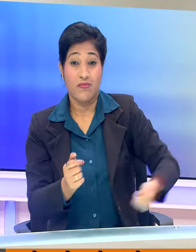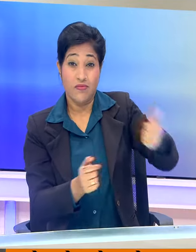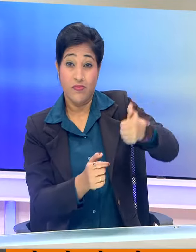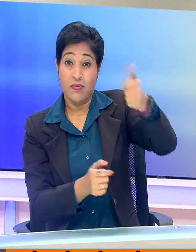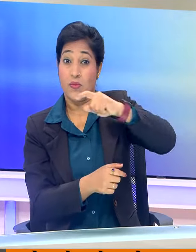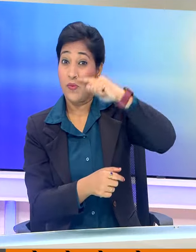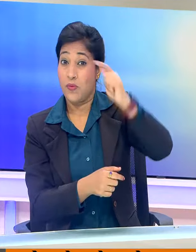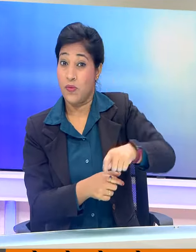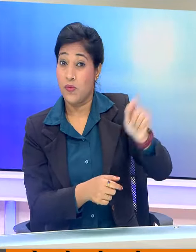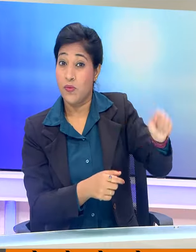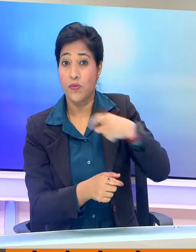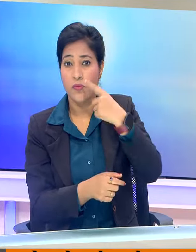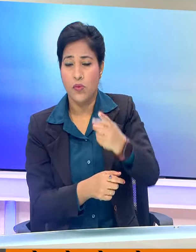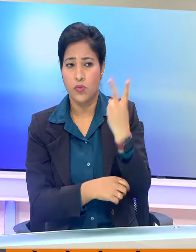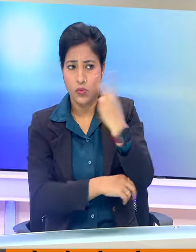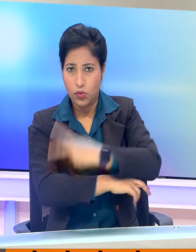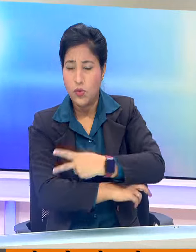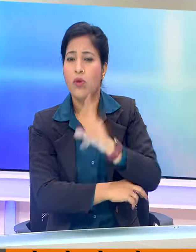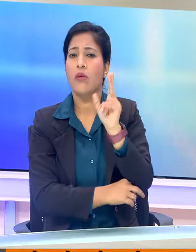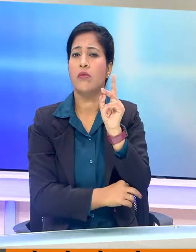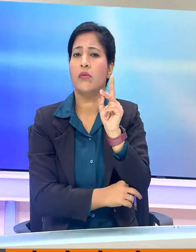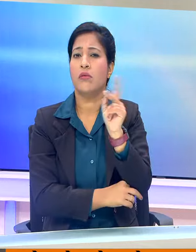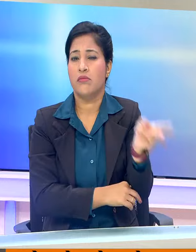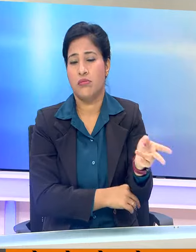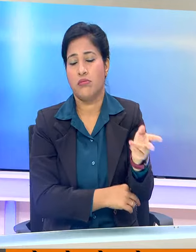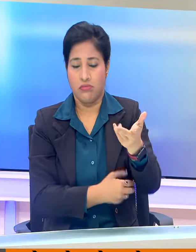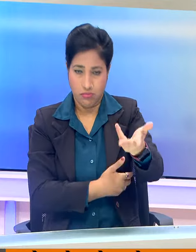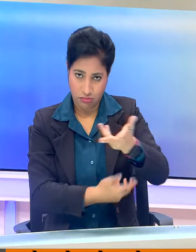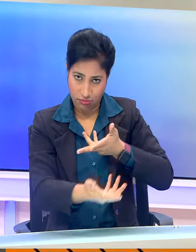दो दिनों में दूसरा आदान प्रदान था